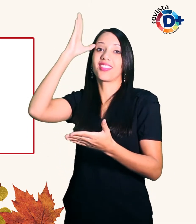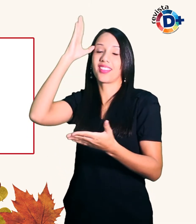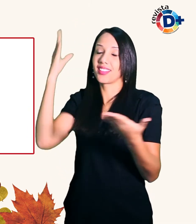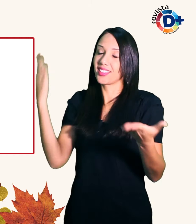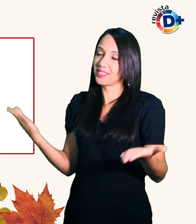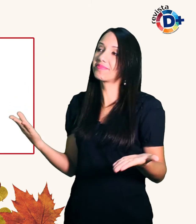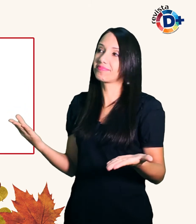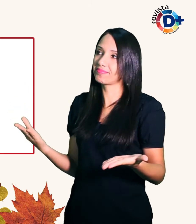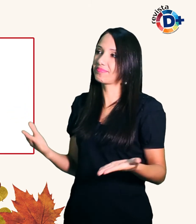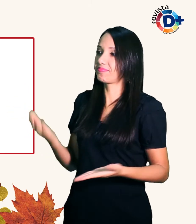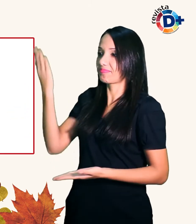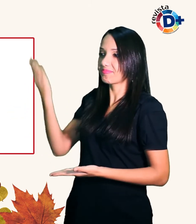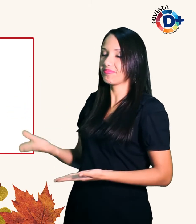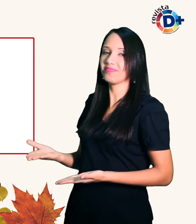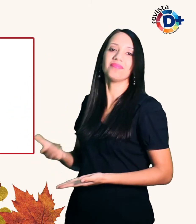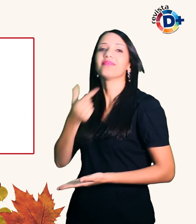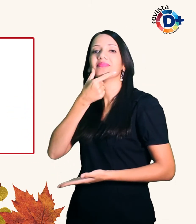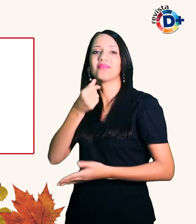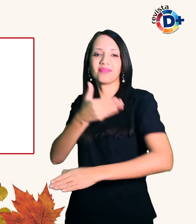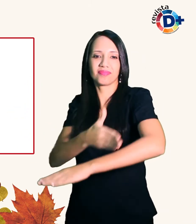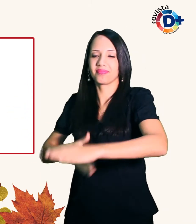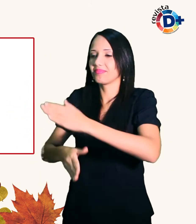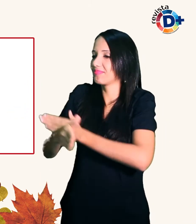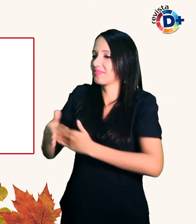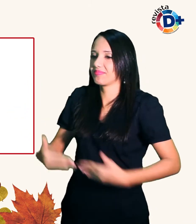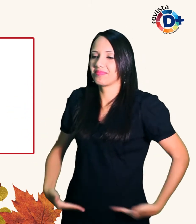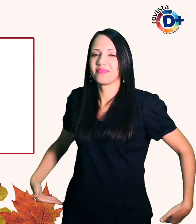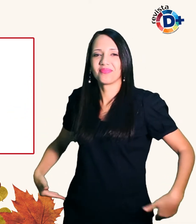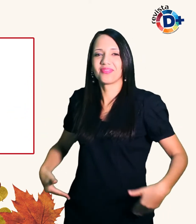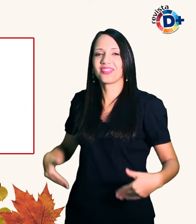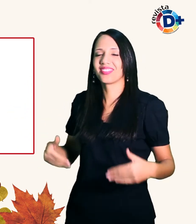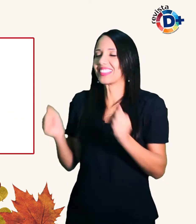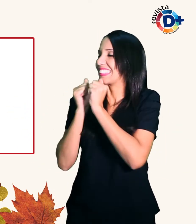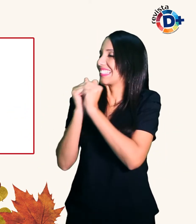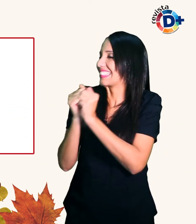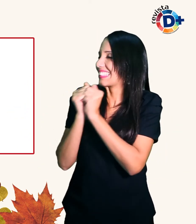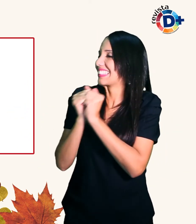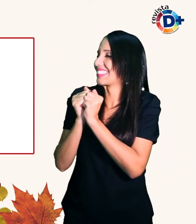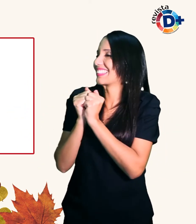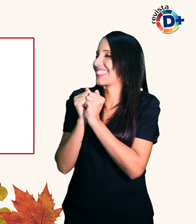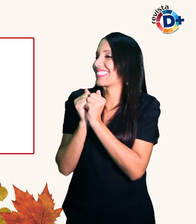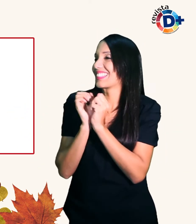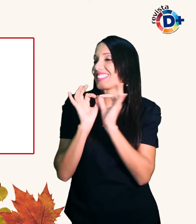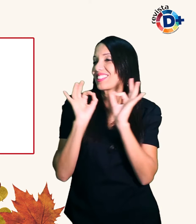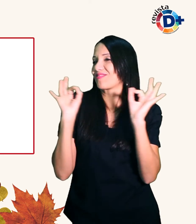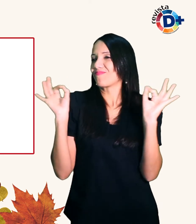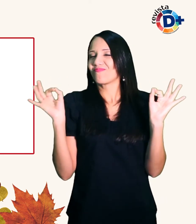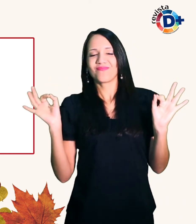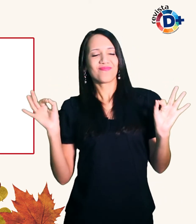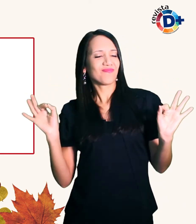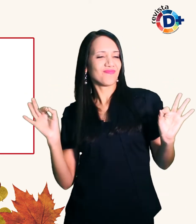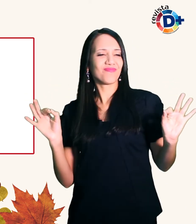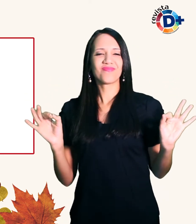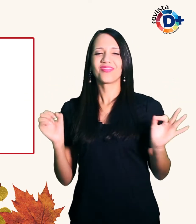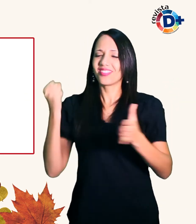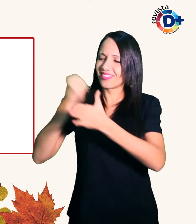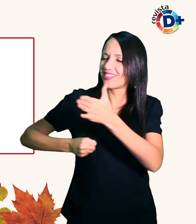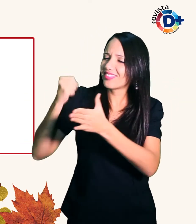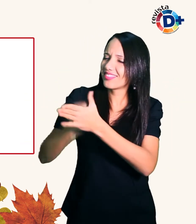Marcos é companheiro charmoso engraçado e batalhador Não me preocupo com o que